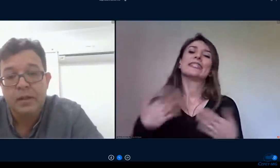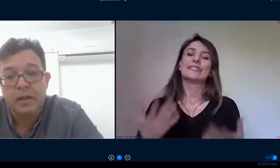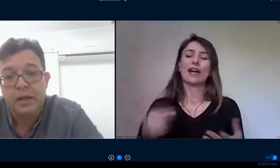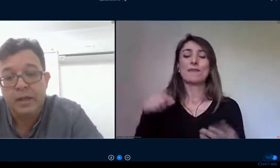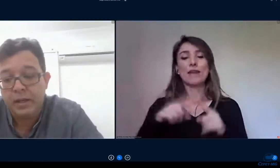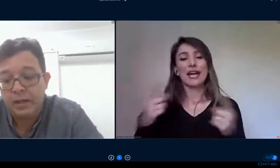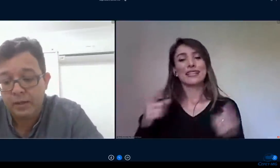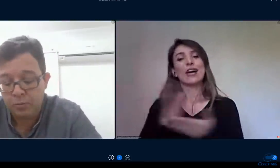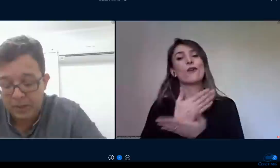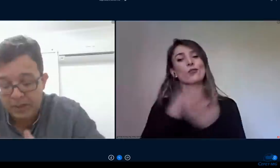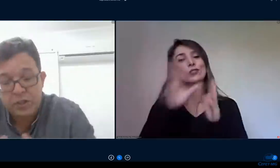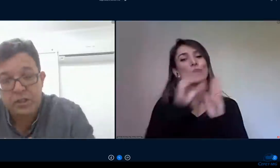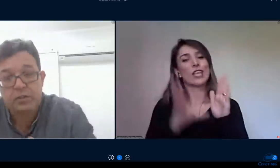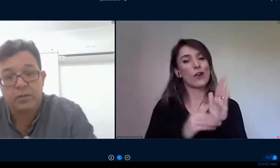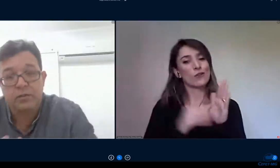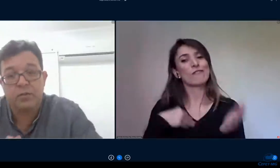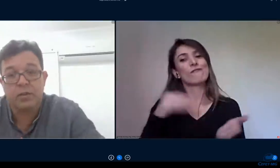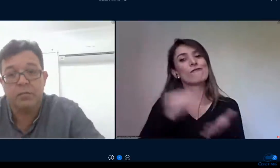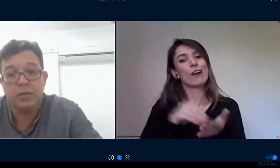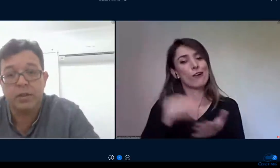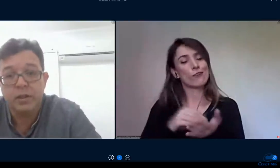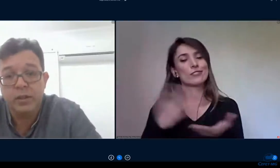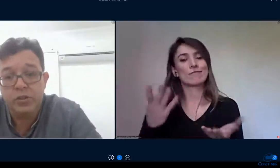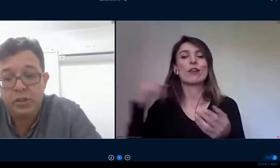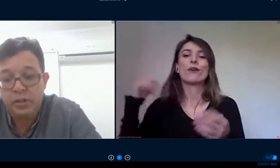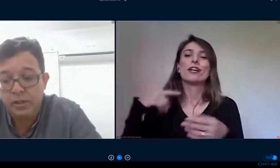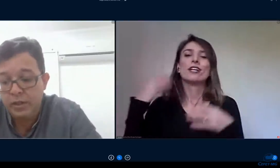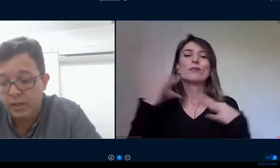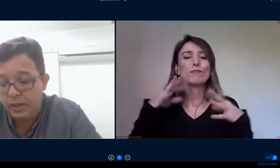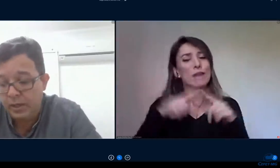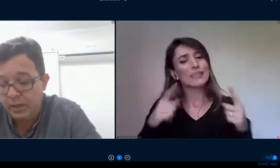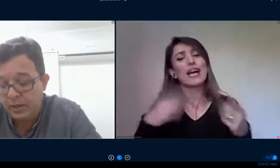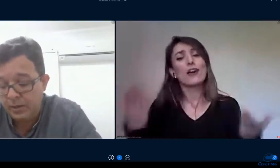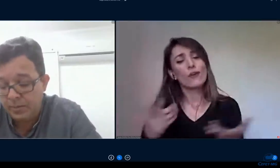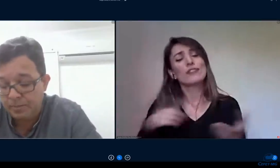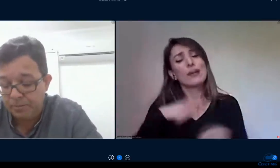numa caixinha que nós estamos chamando aqui de